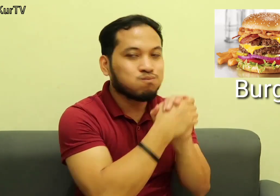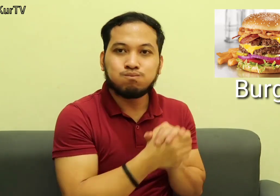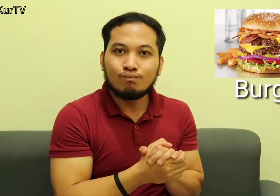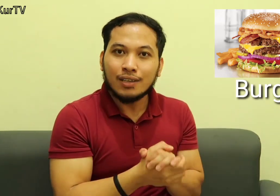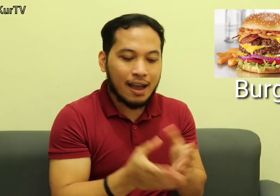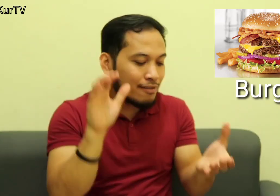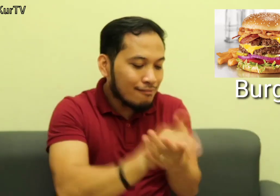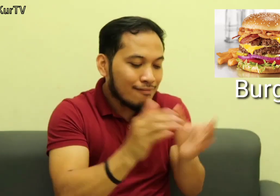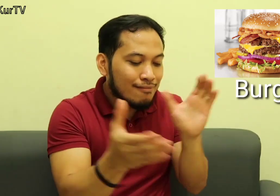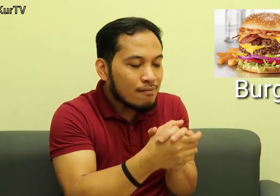Kain